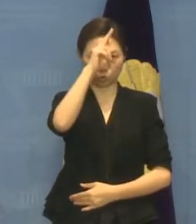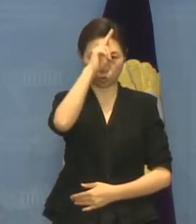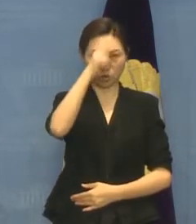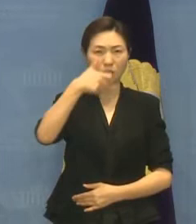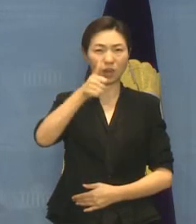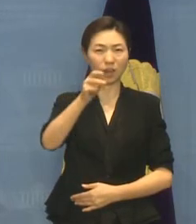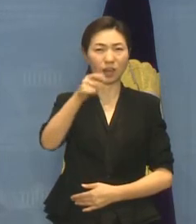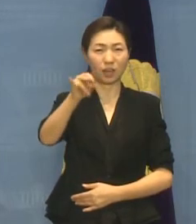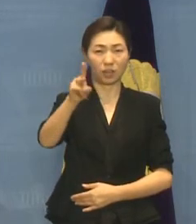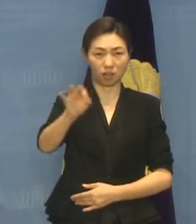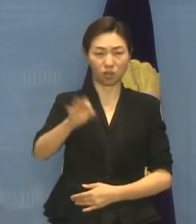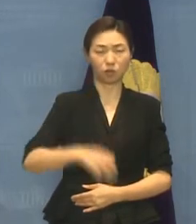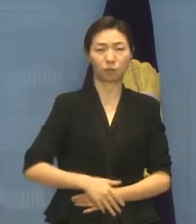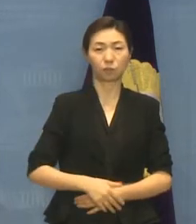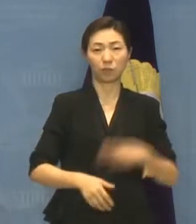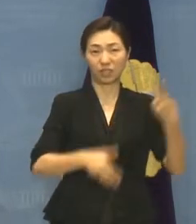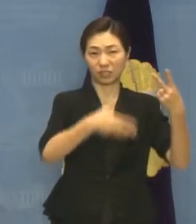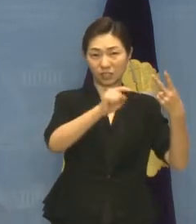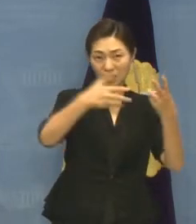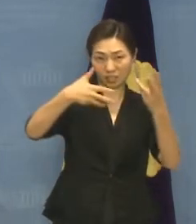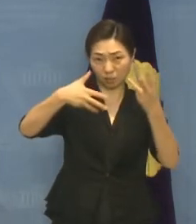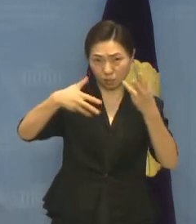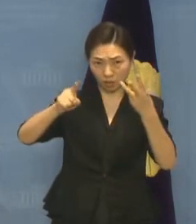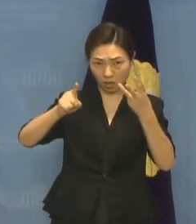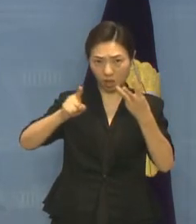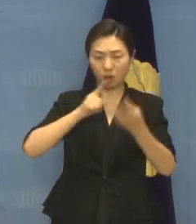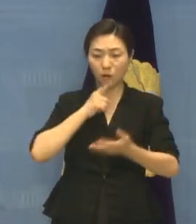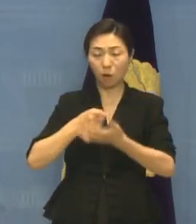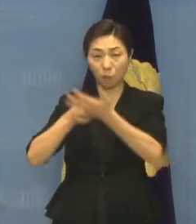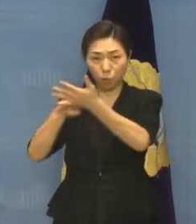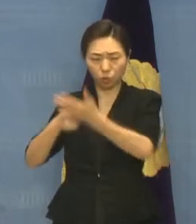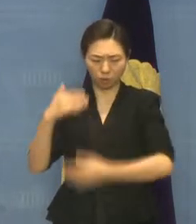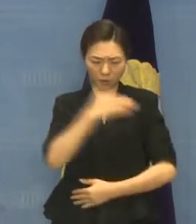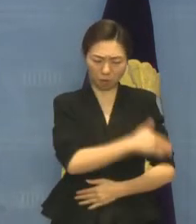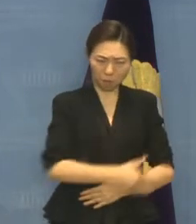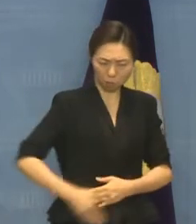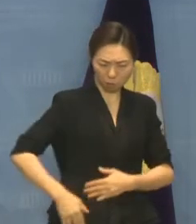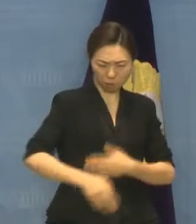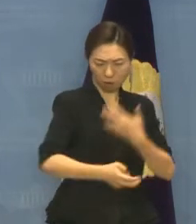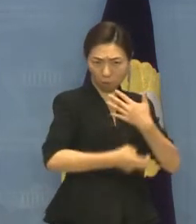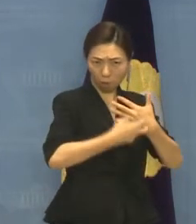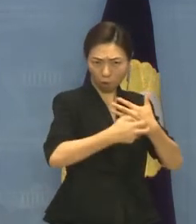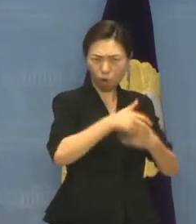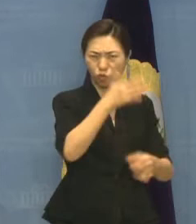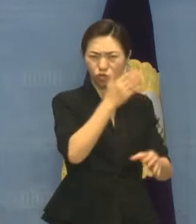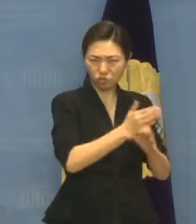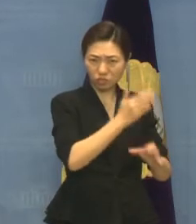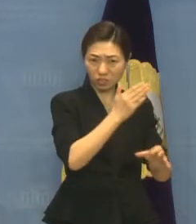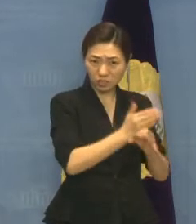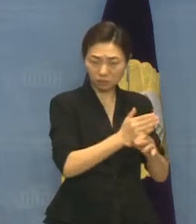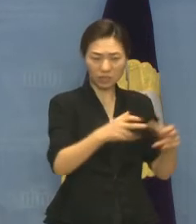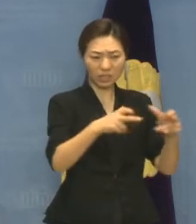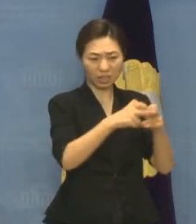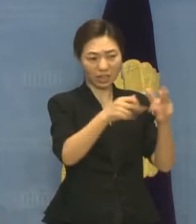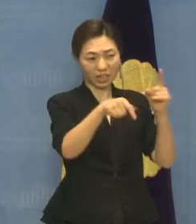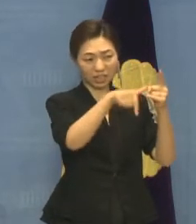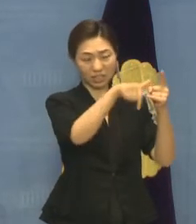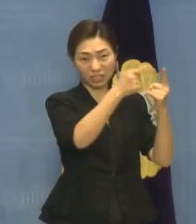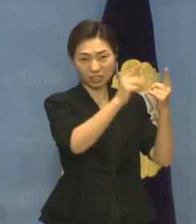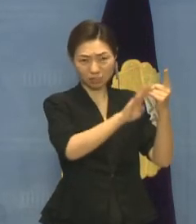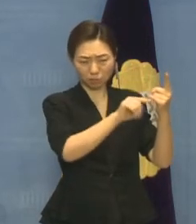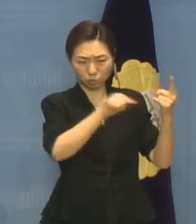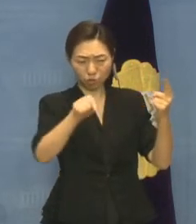3차 최종견회는 의학적 모델 위주의 장애 판정체계 개편과 함께 장애인